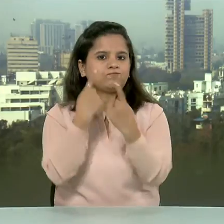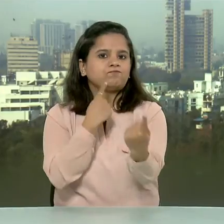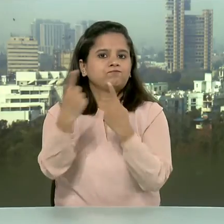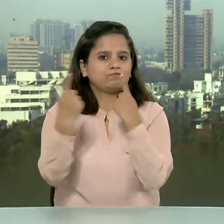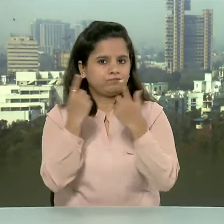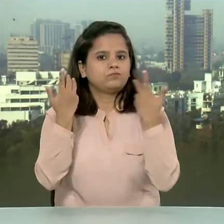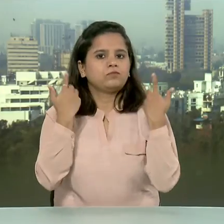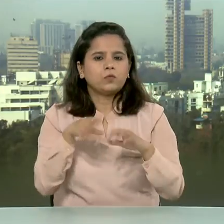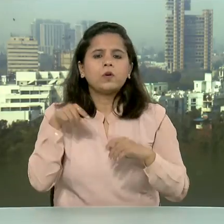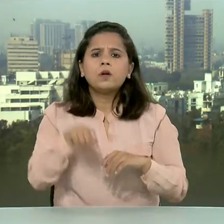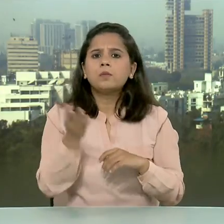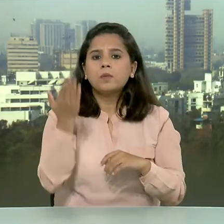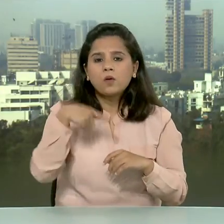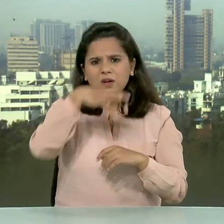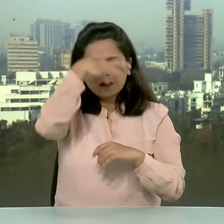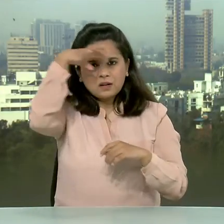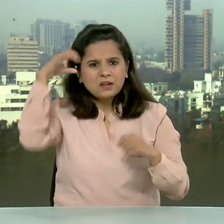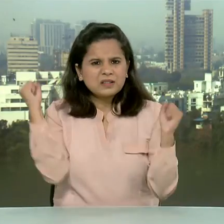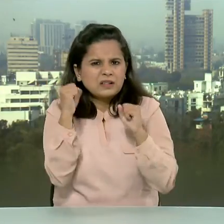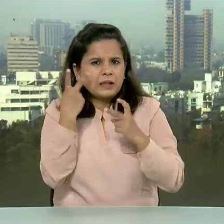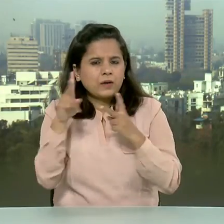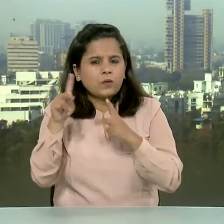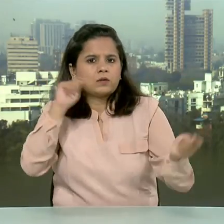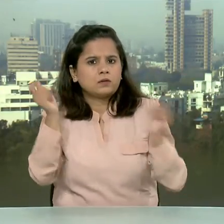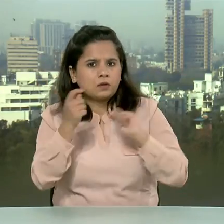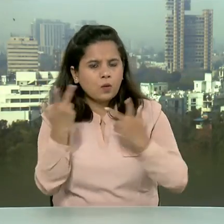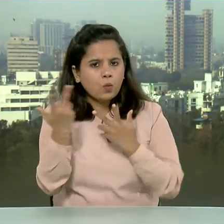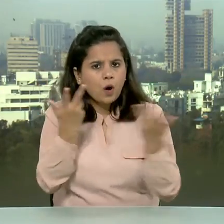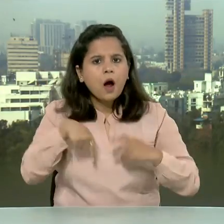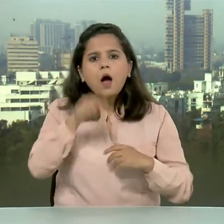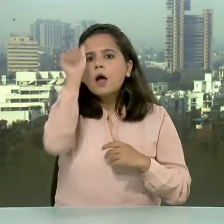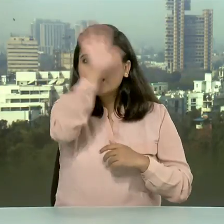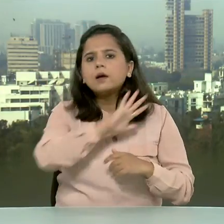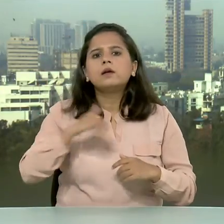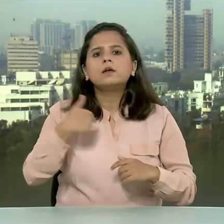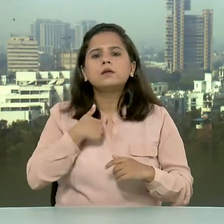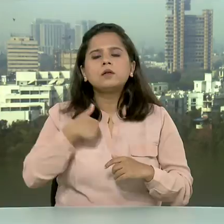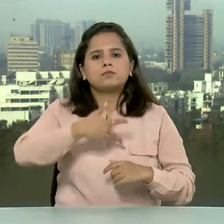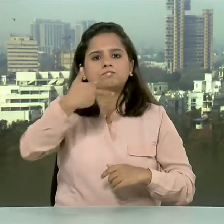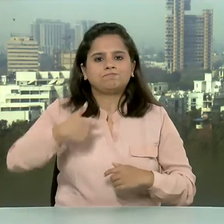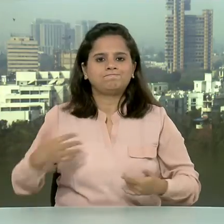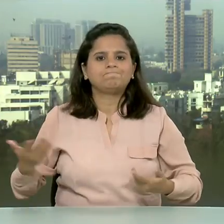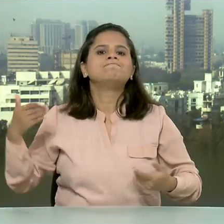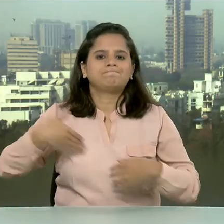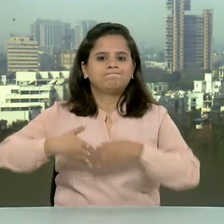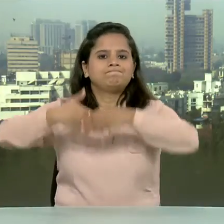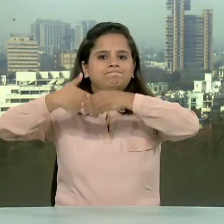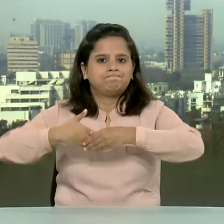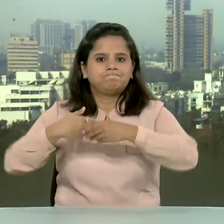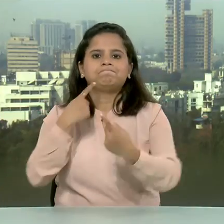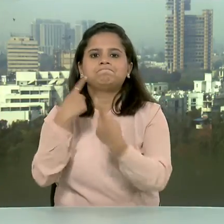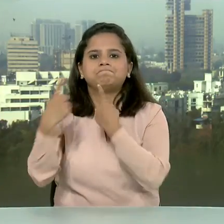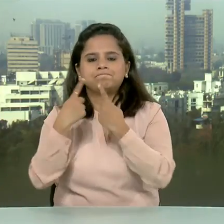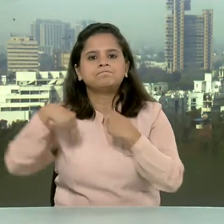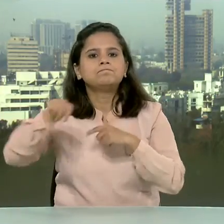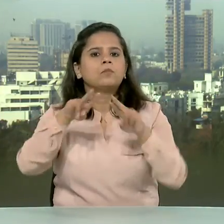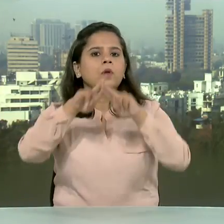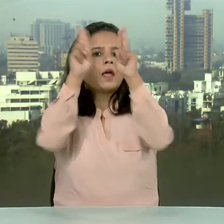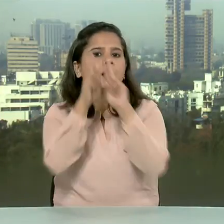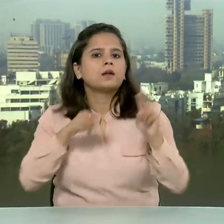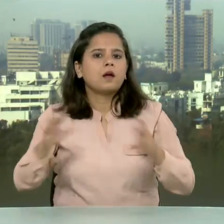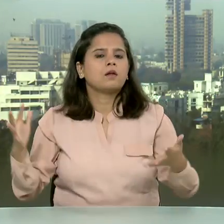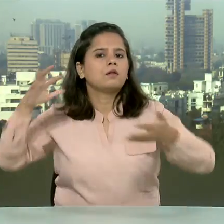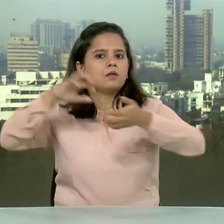हुई इस अफसर पर जलवायू परिवर्दन के मोर्चे पर भारत के साथ हाथ मिलाते हुए डन्माक अंतराश्ट्रीय सौर